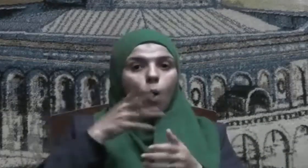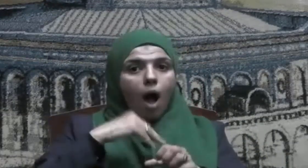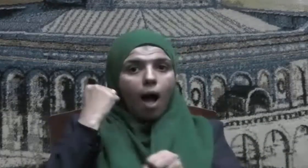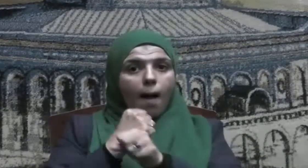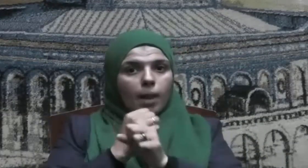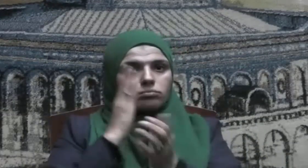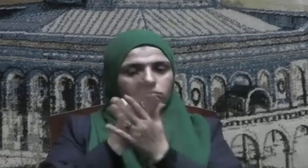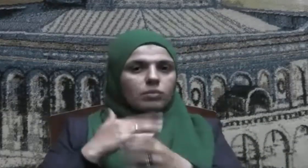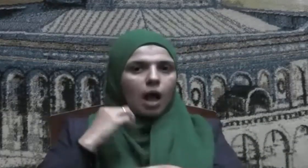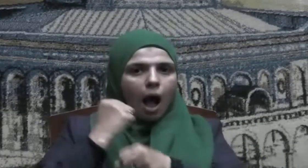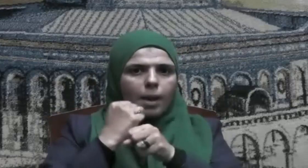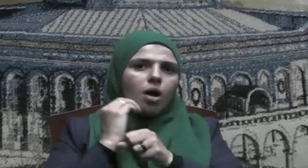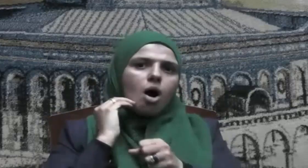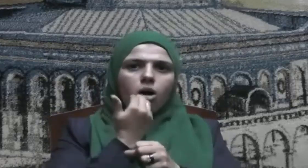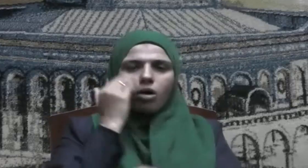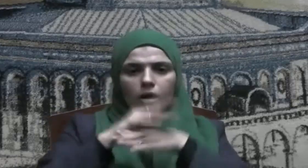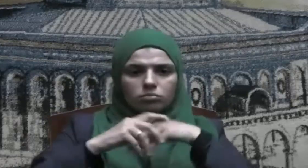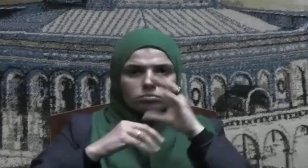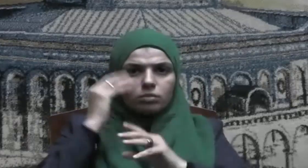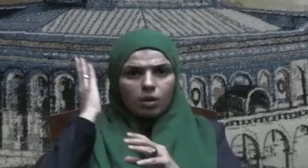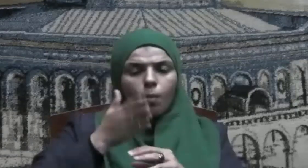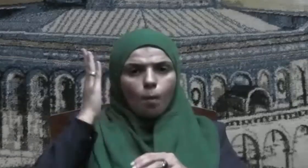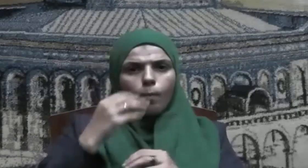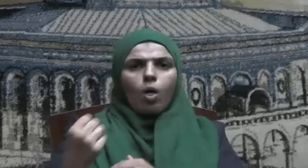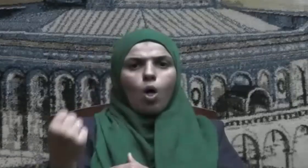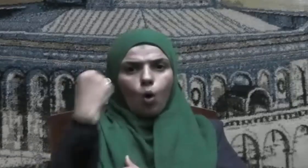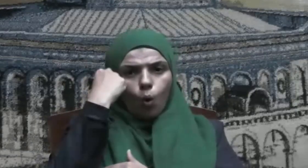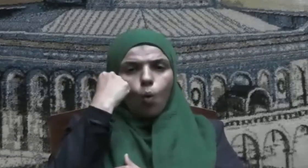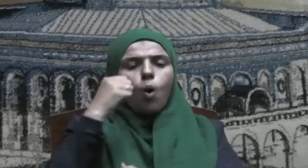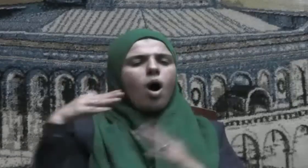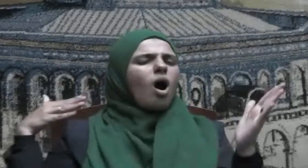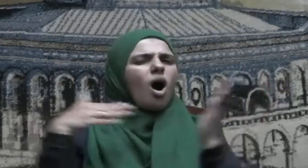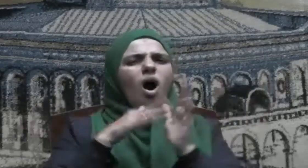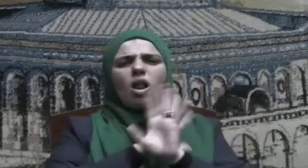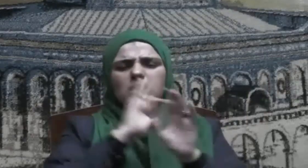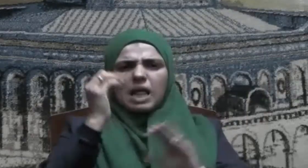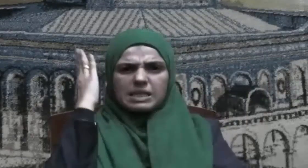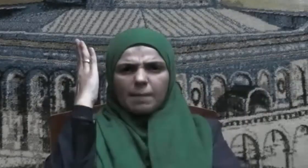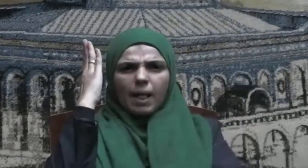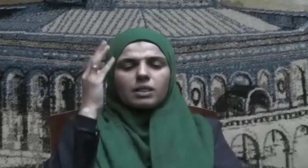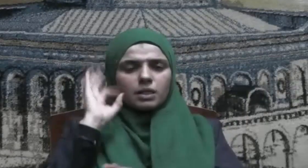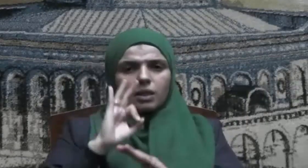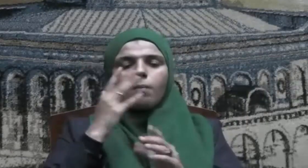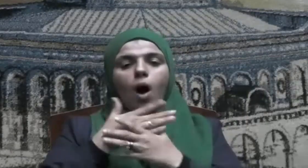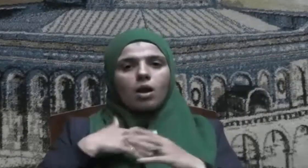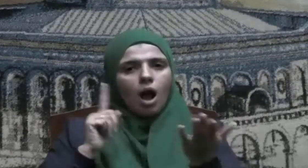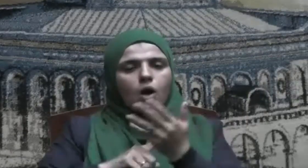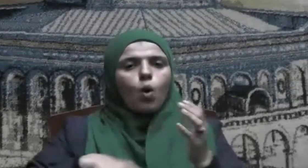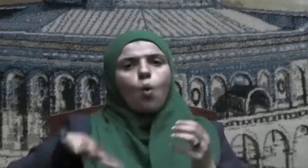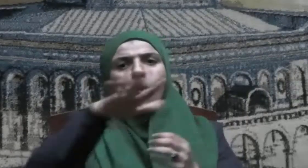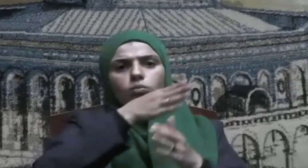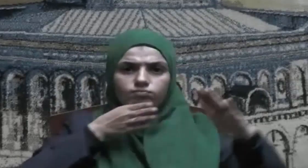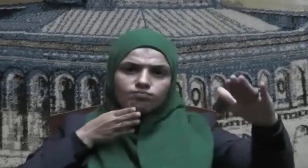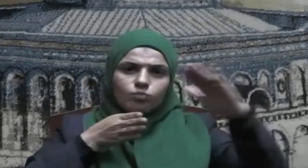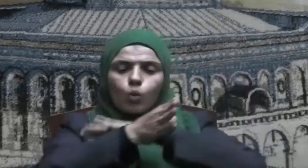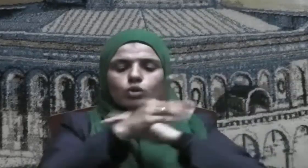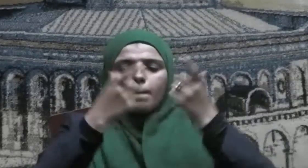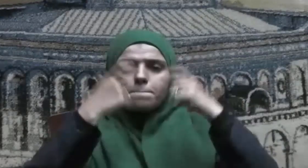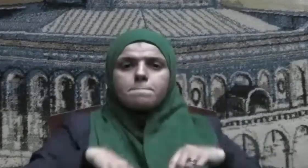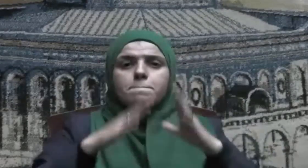بعزيمة قوية ويقين ثابت راسخ أن يعبروا ببلدنا الحبيبة